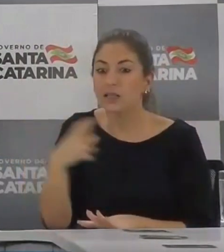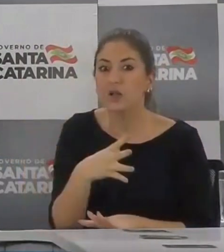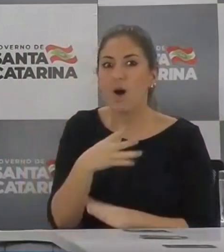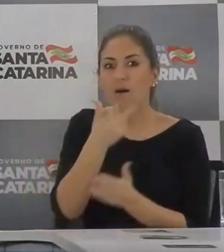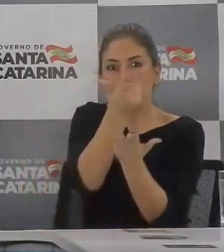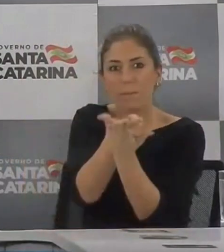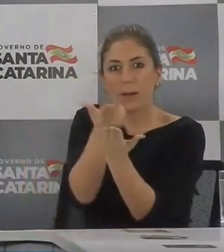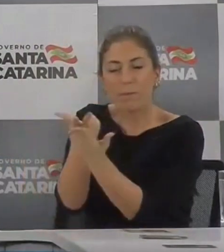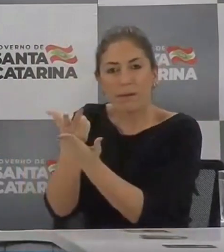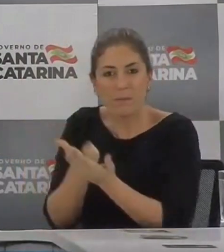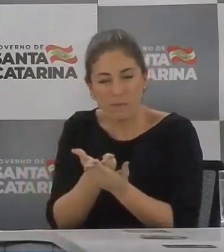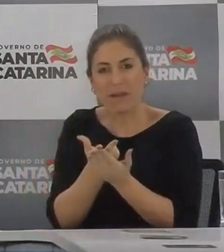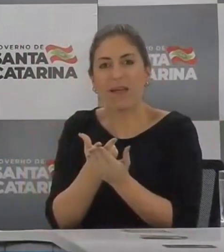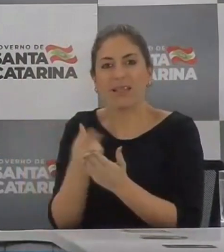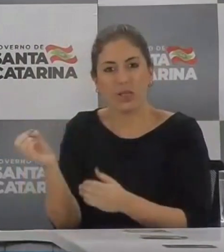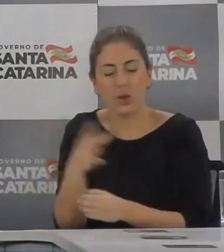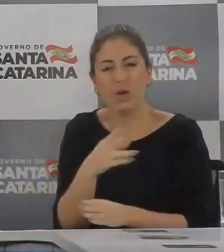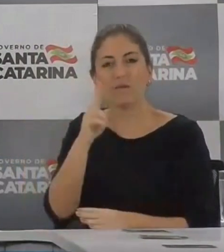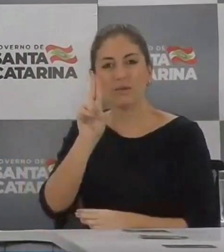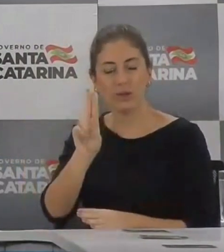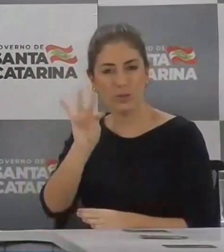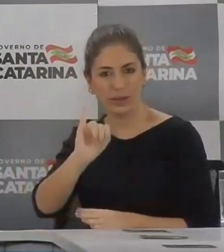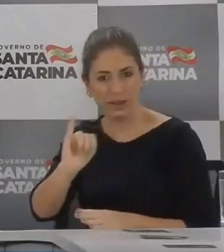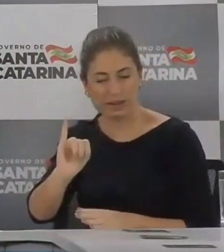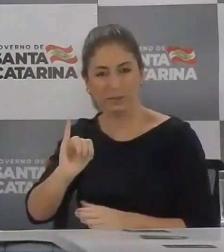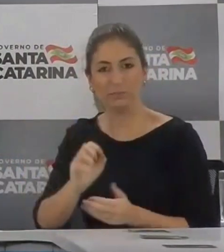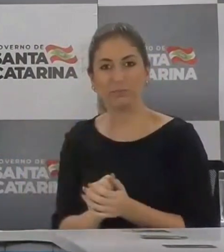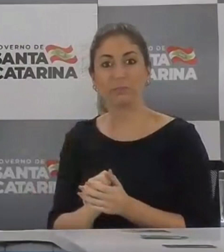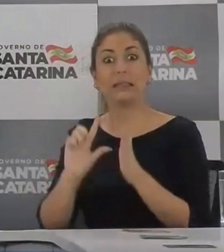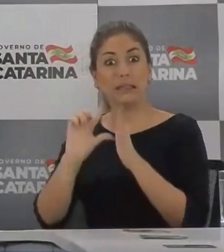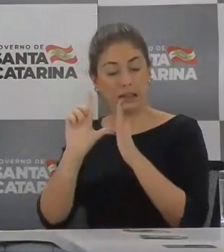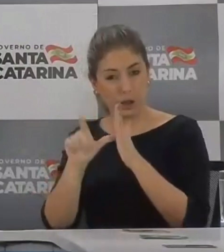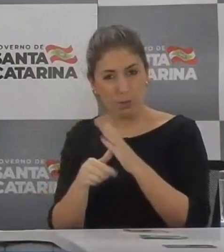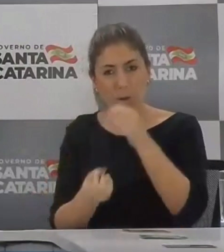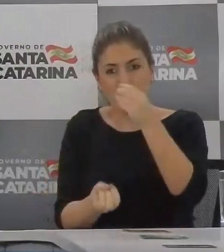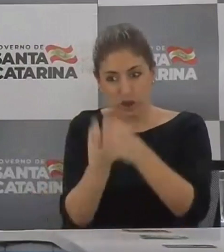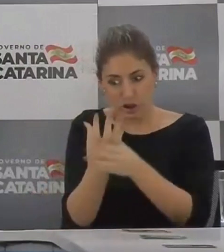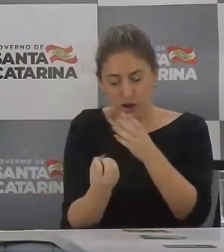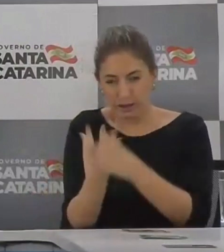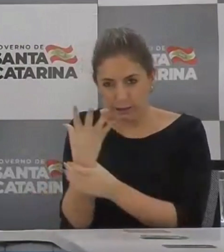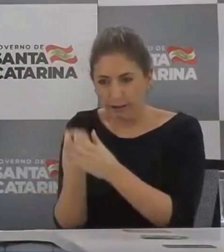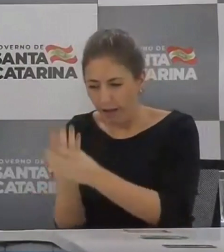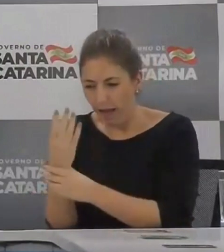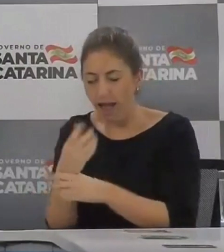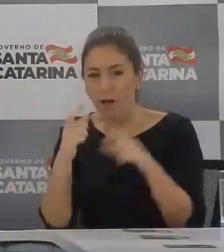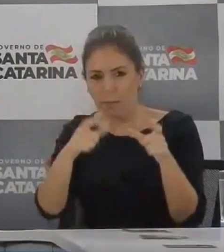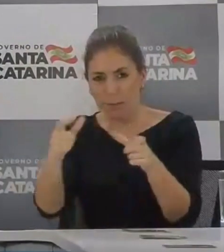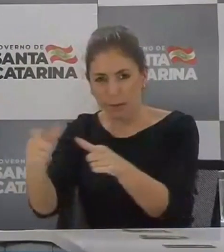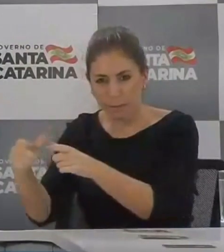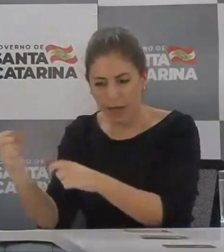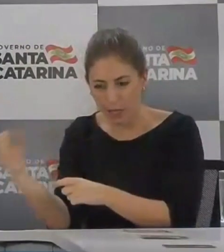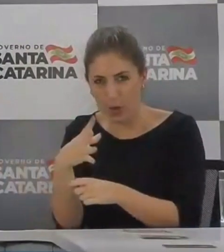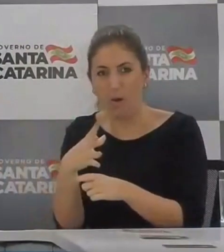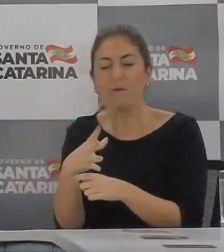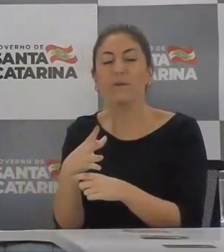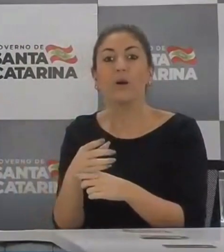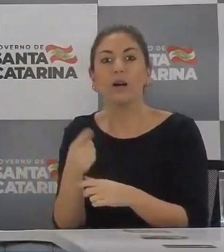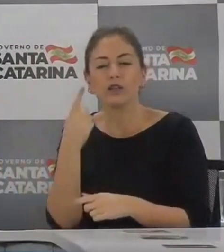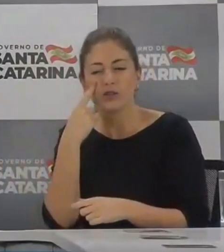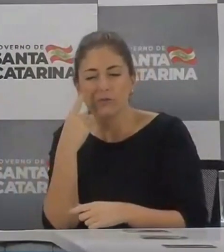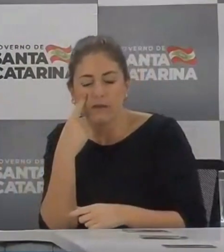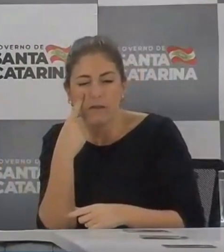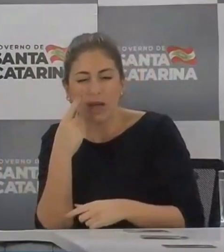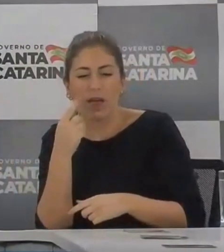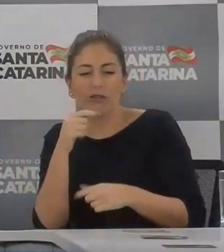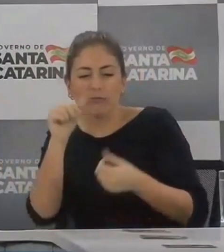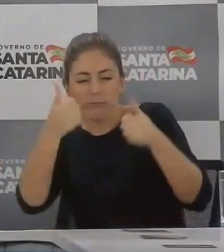UTI. E, a partir dessa instalação, a gente vai monitorando, através das equipes da Secretaria de